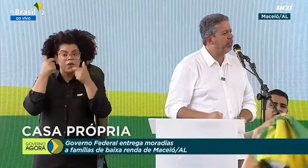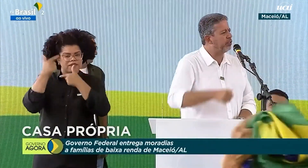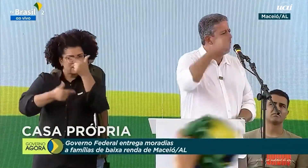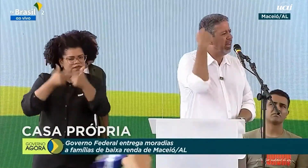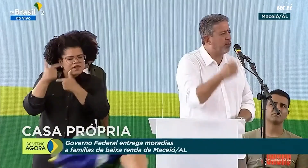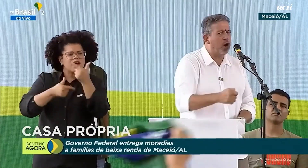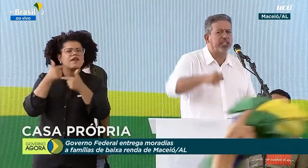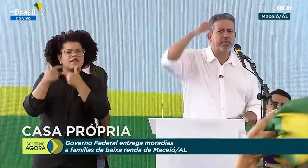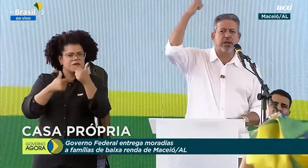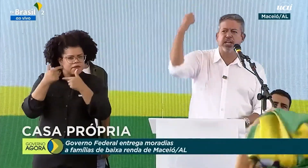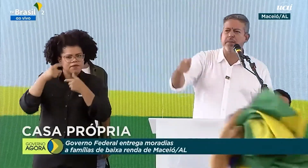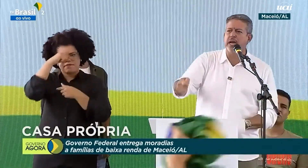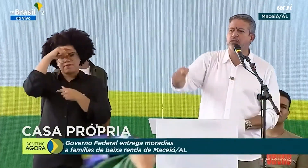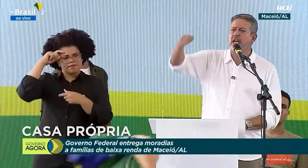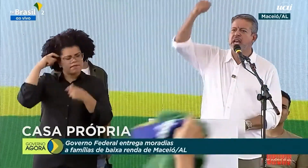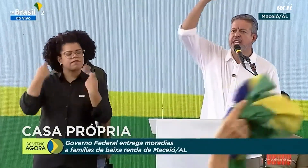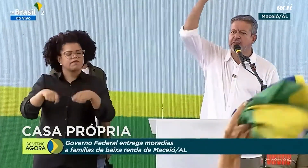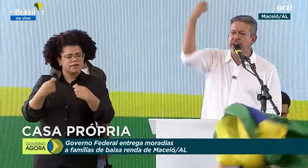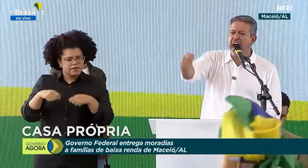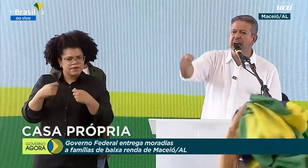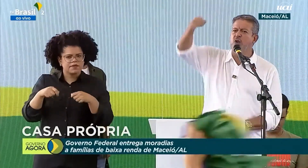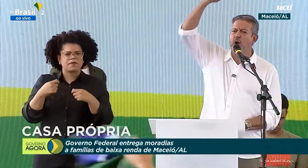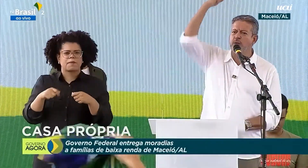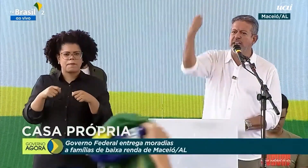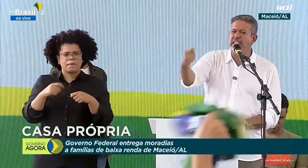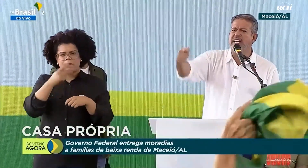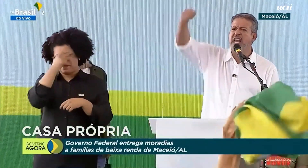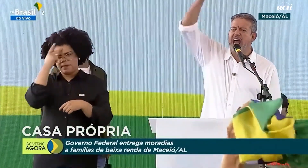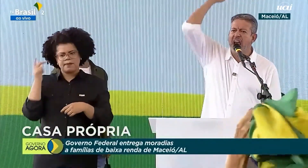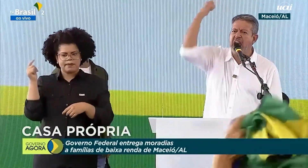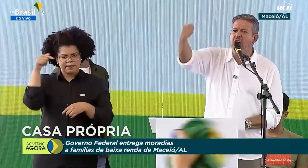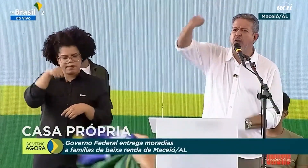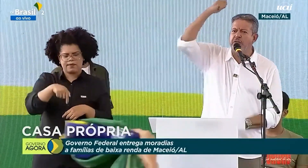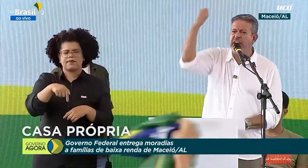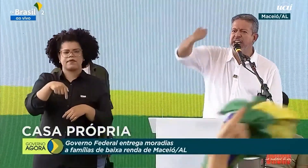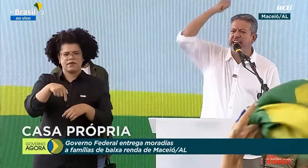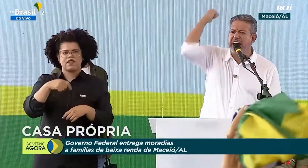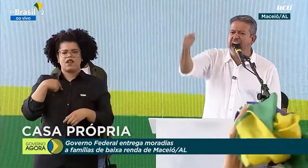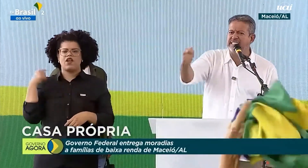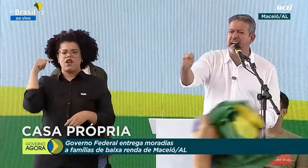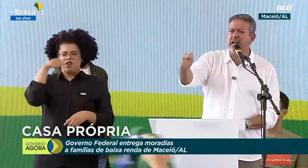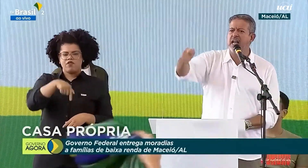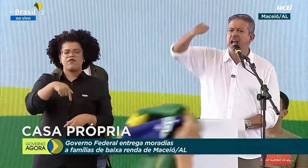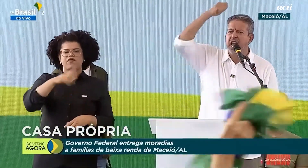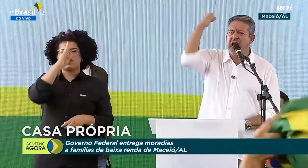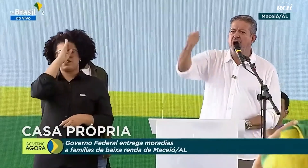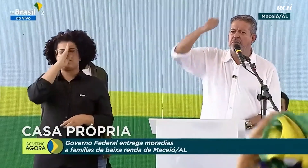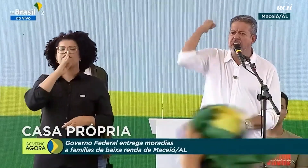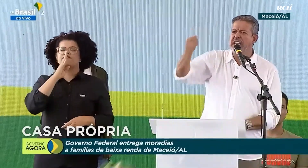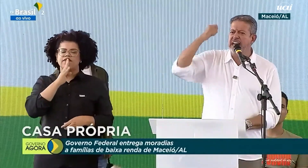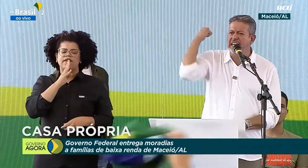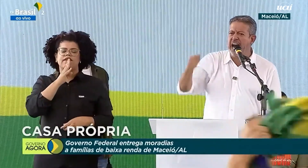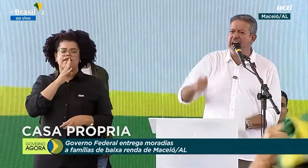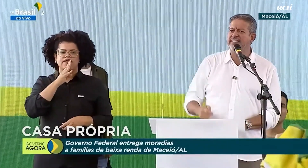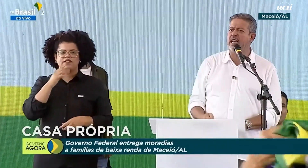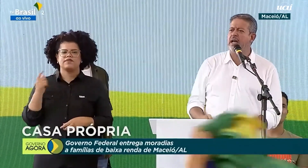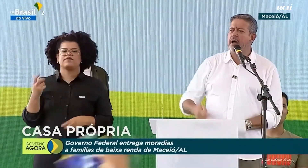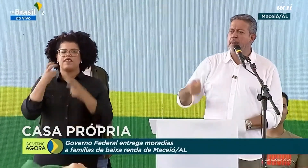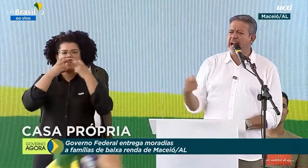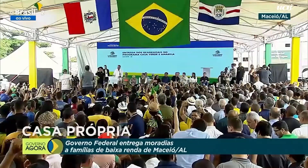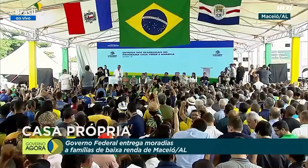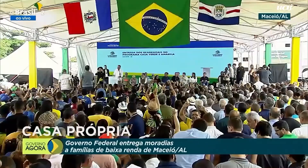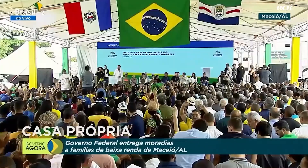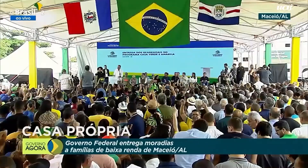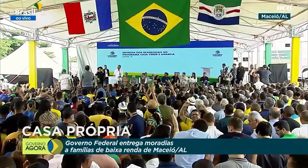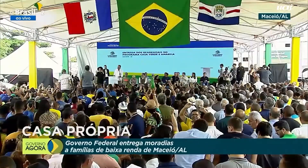prefeitos, vereadores e meus amigos que vieram, como dizem, eu vim de graça, eu vim de graça